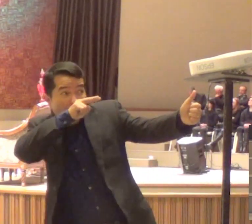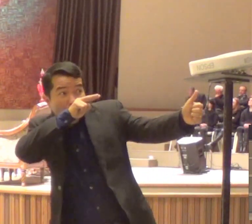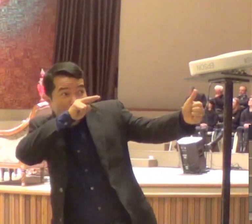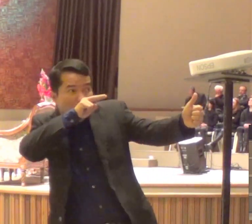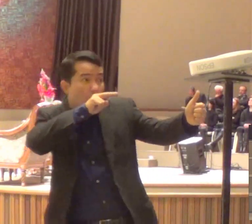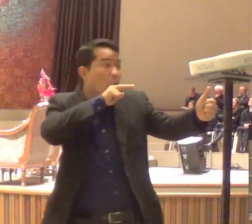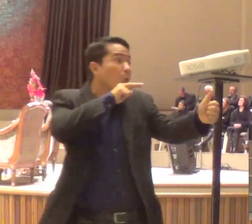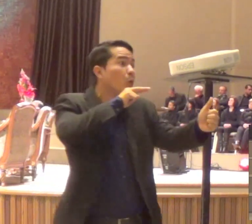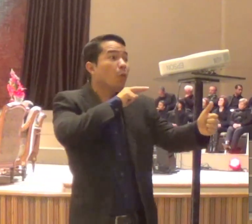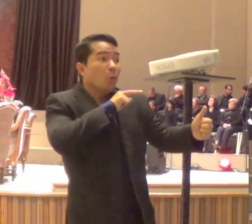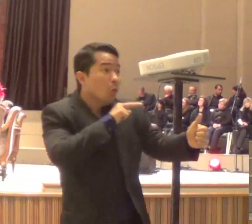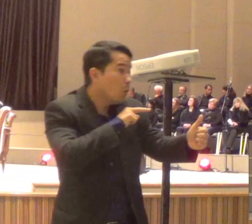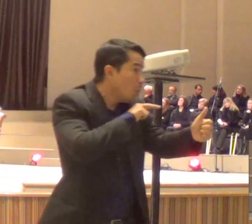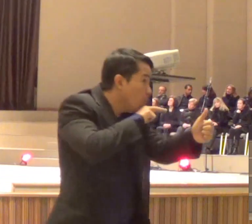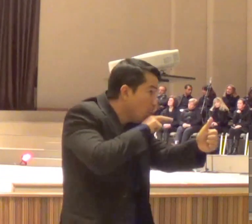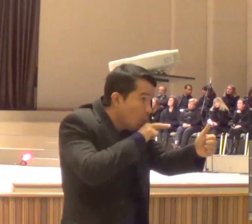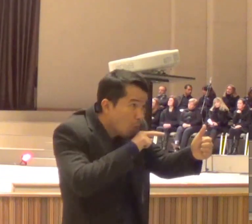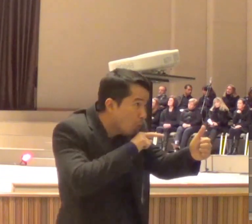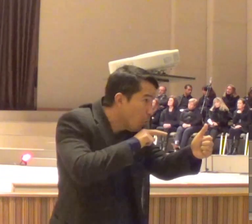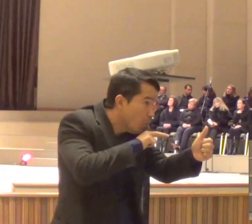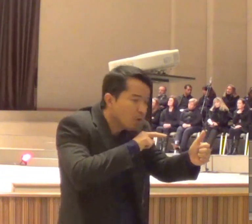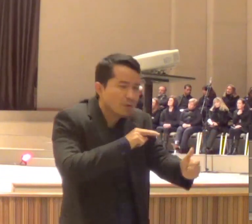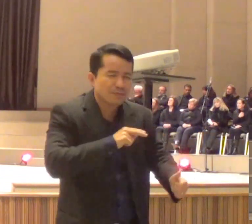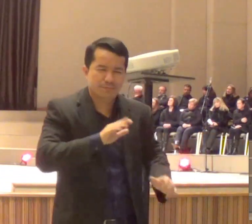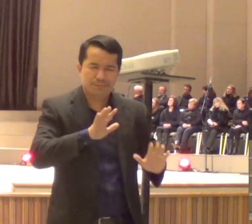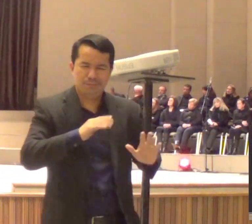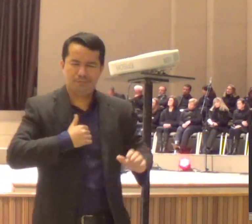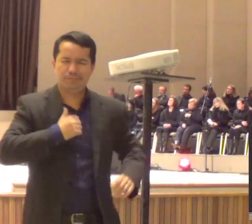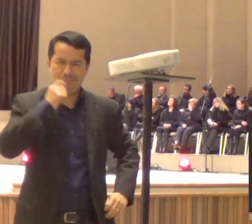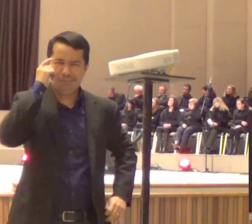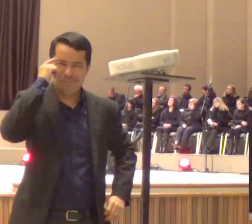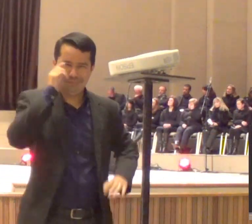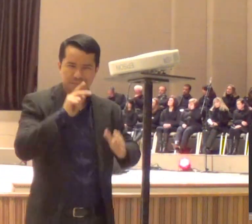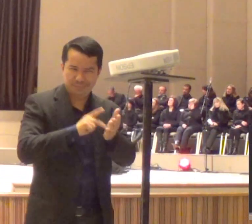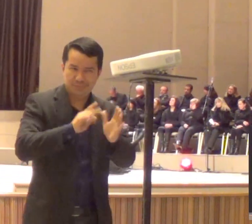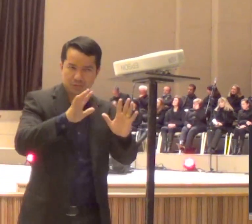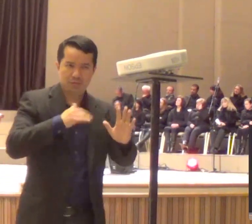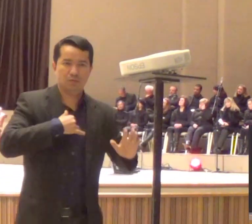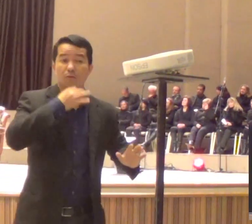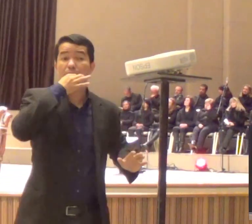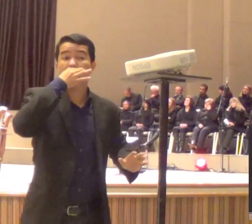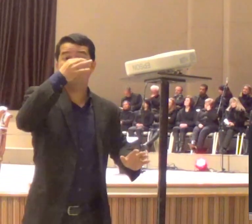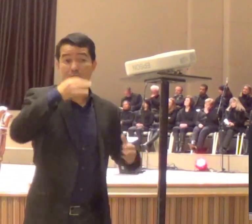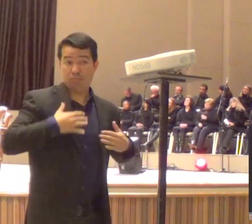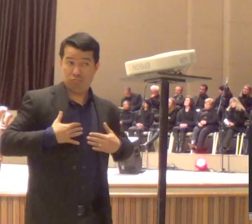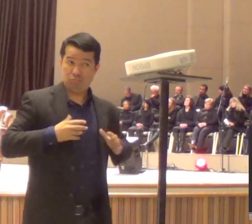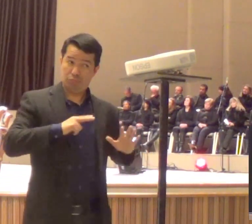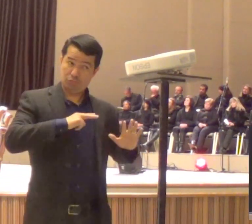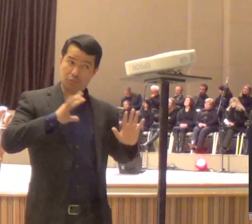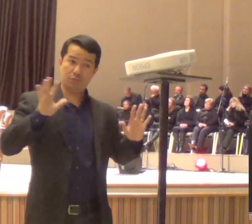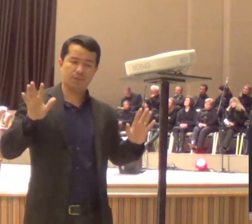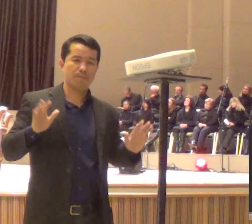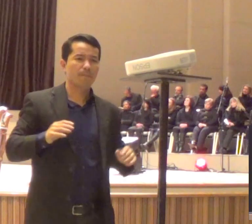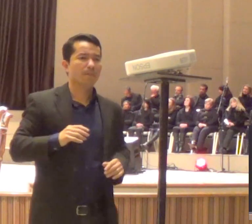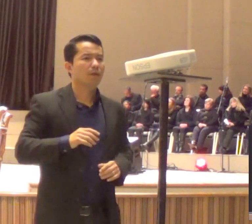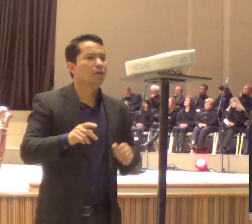Jesus está lá, e eu acho, essa é a minha opinião, que ele não estava lá, só para ver,